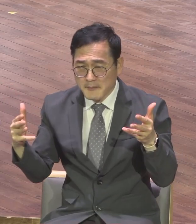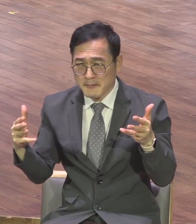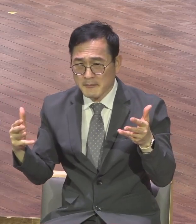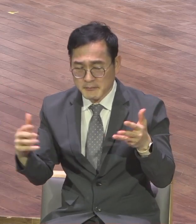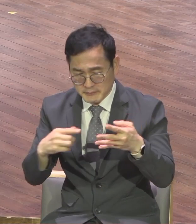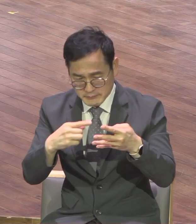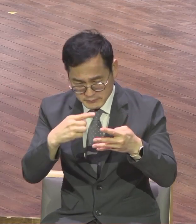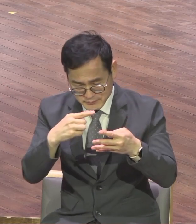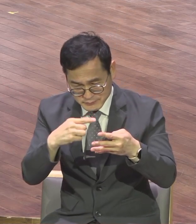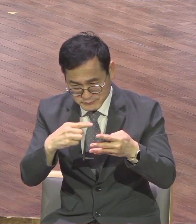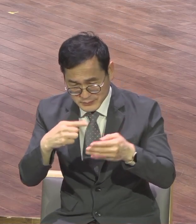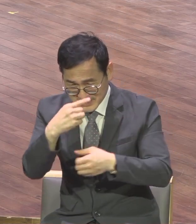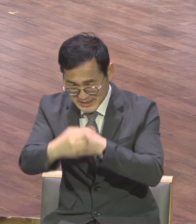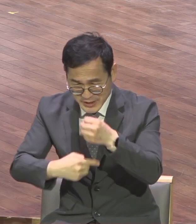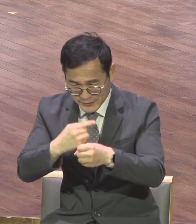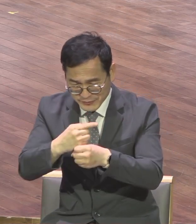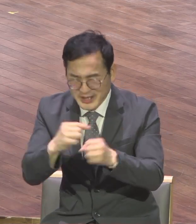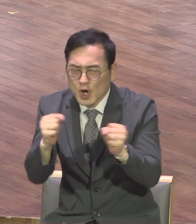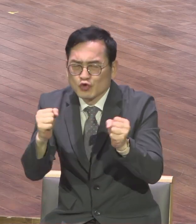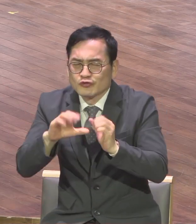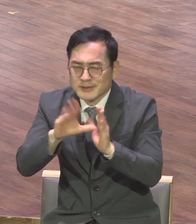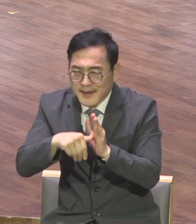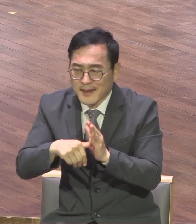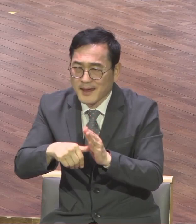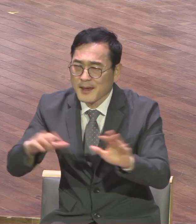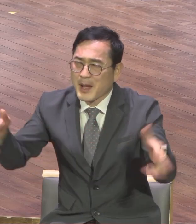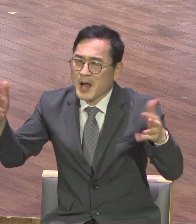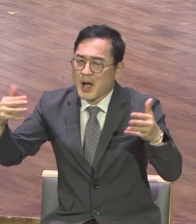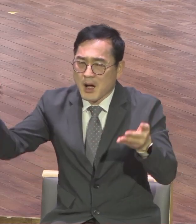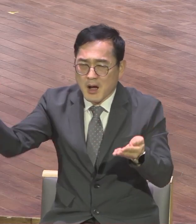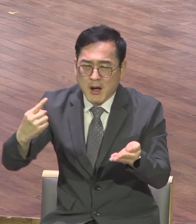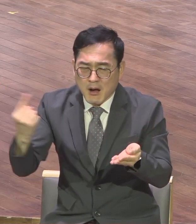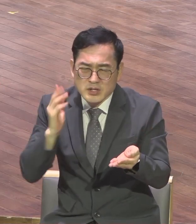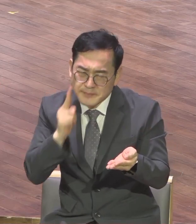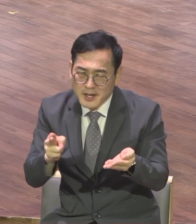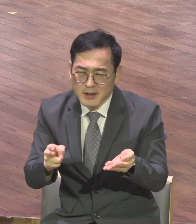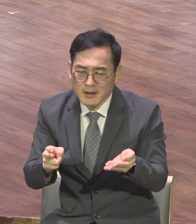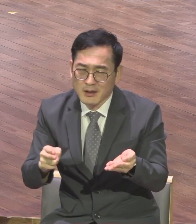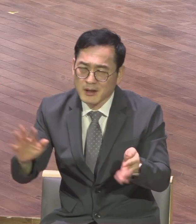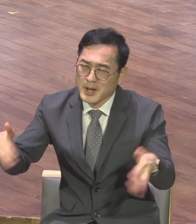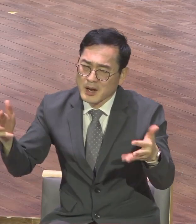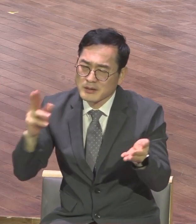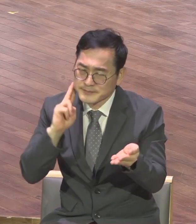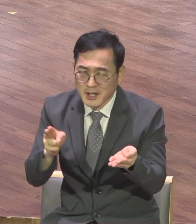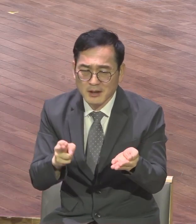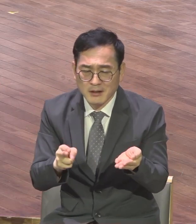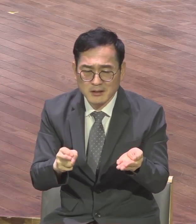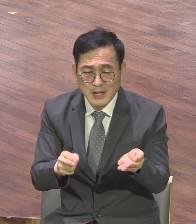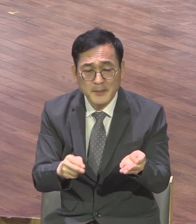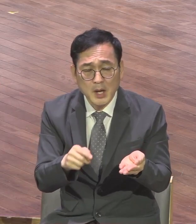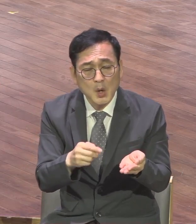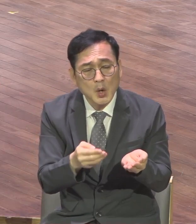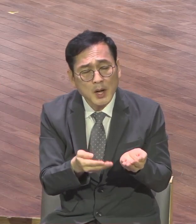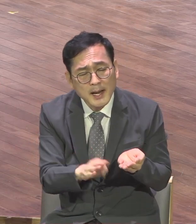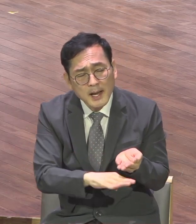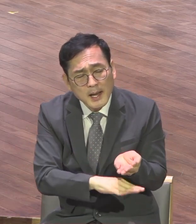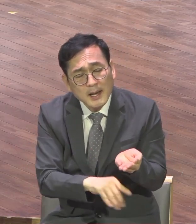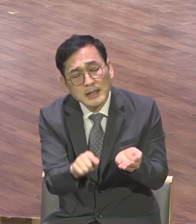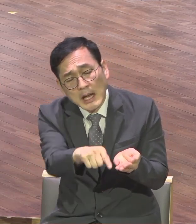겨울을 지나고 행선지로 가는 것이 상식이었어요 이 사도파울도 선교여행을 하면서